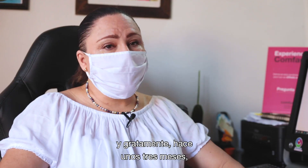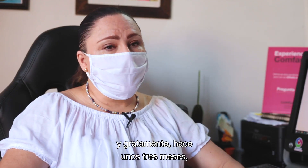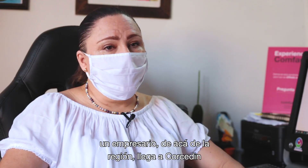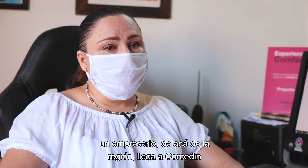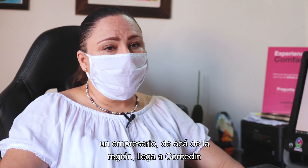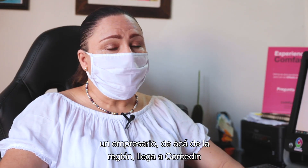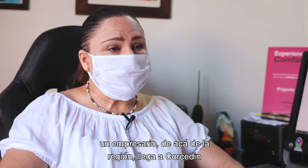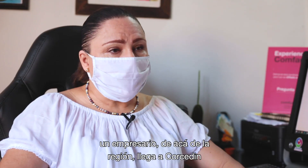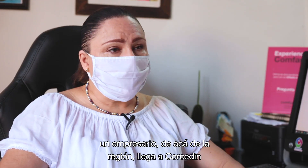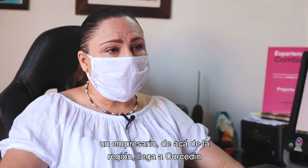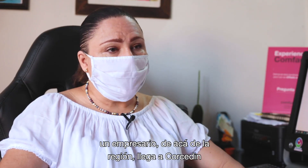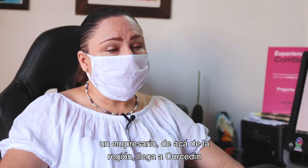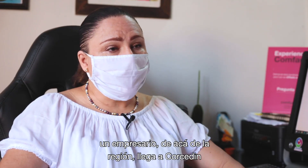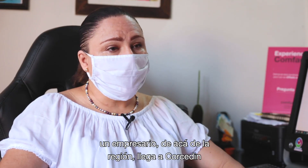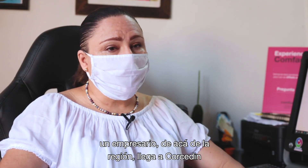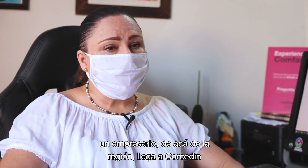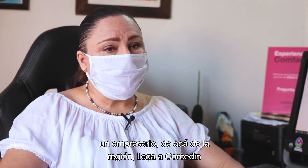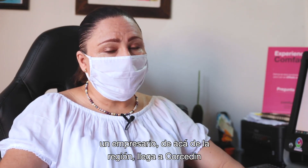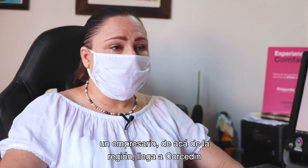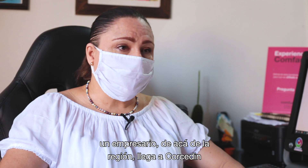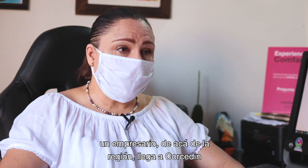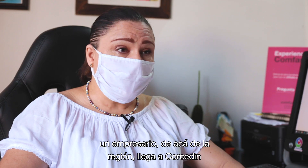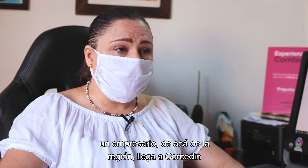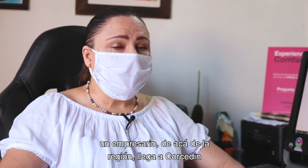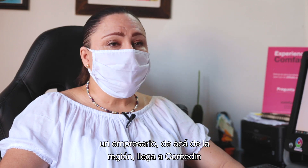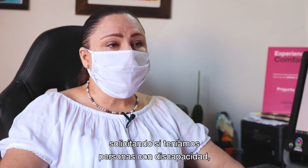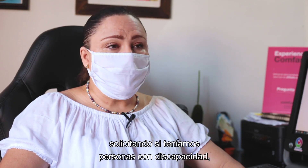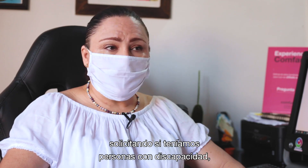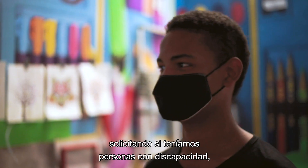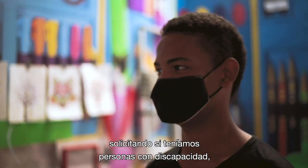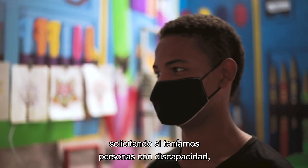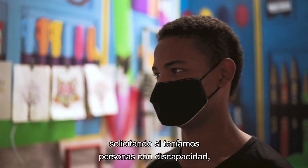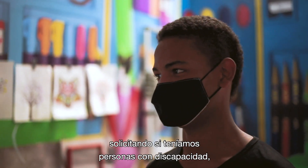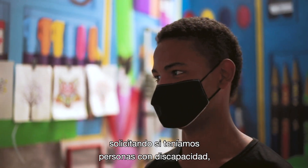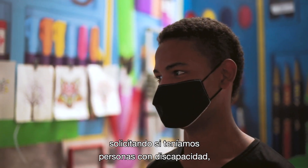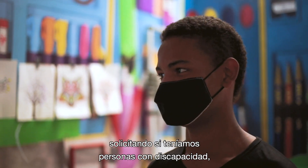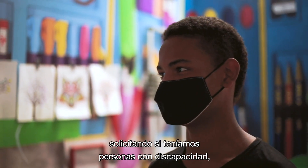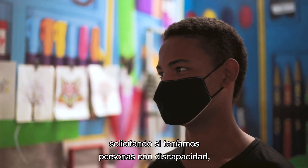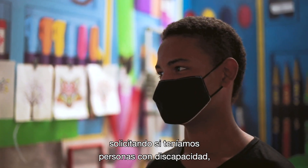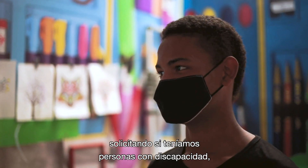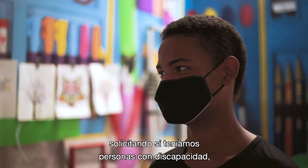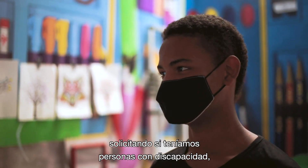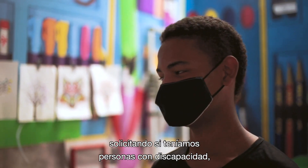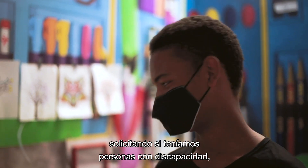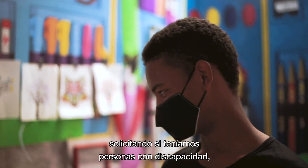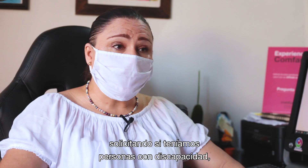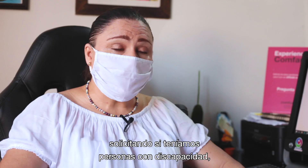un empresario de acá de la región llega a Corcedín solicitándonos que si teníamos personas con discapacidad,